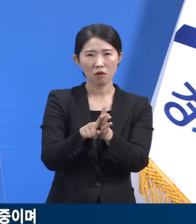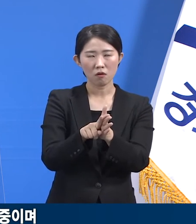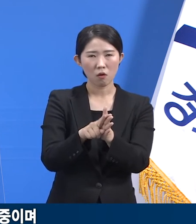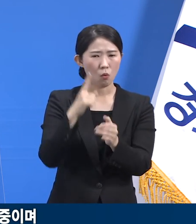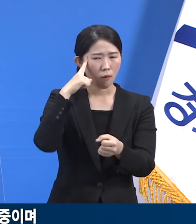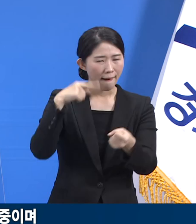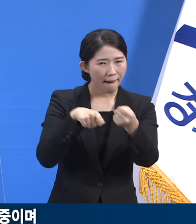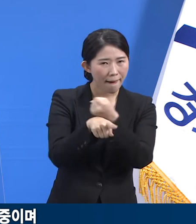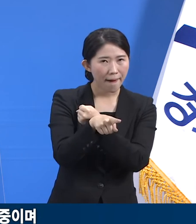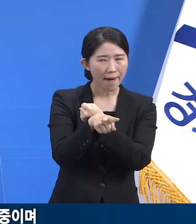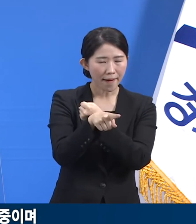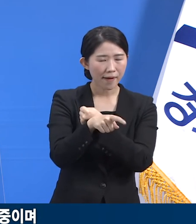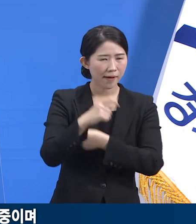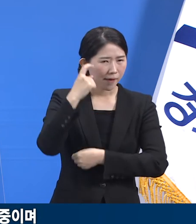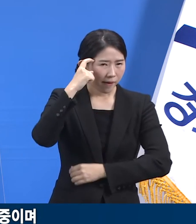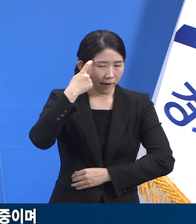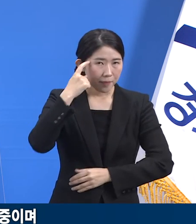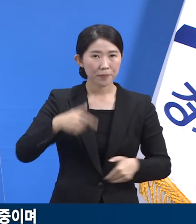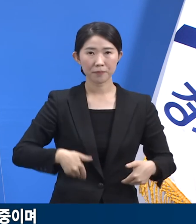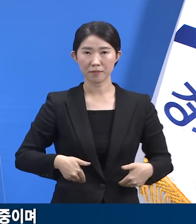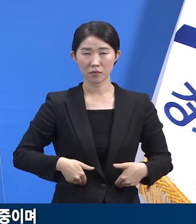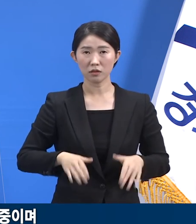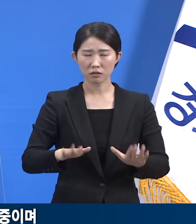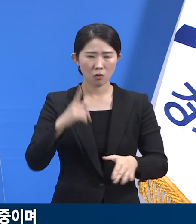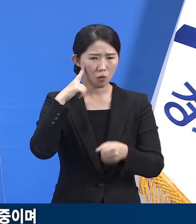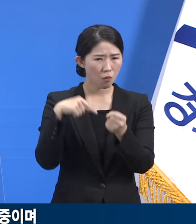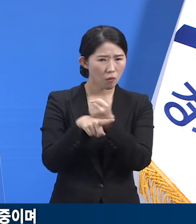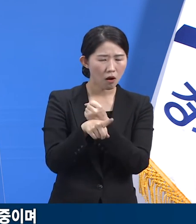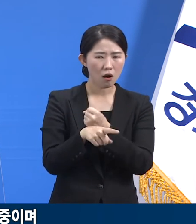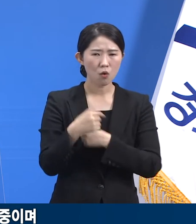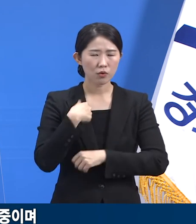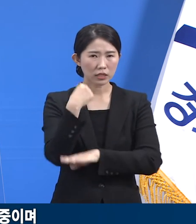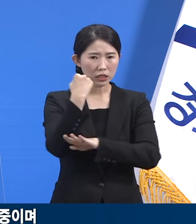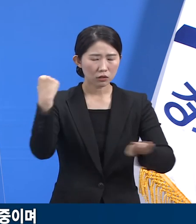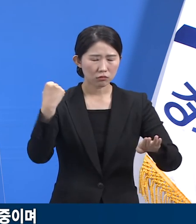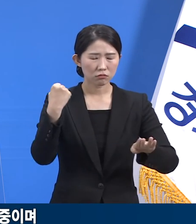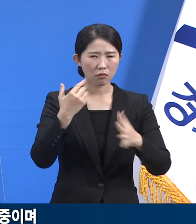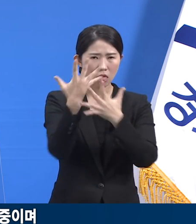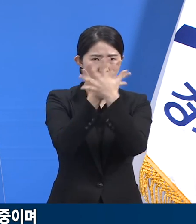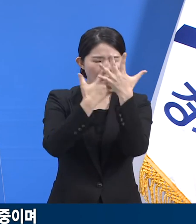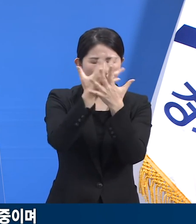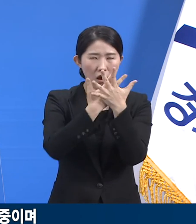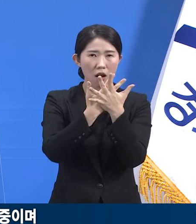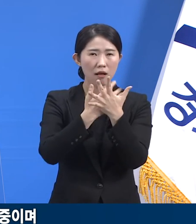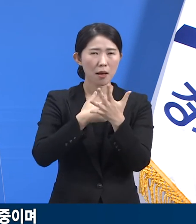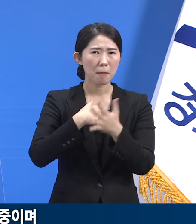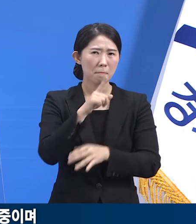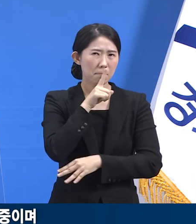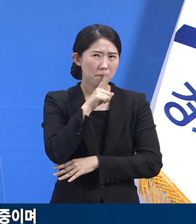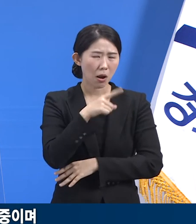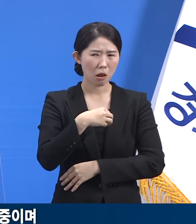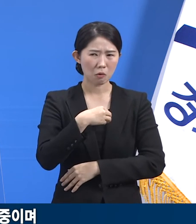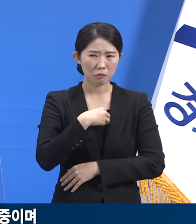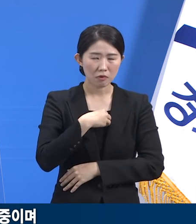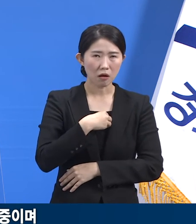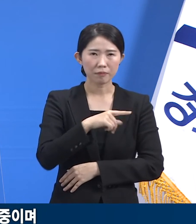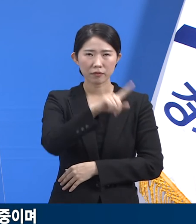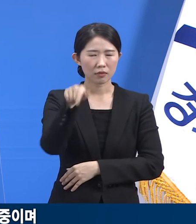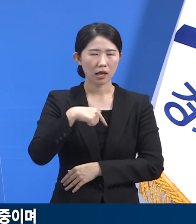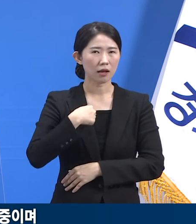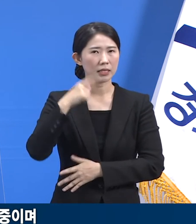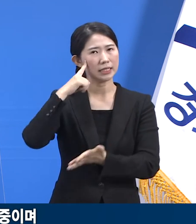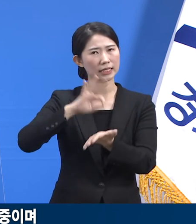과학적 판단을 흐리는 모든 일들을 우리 사회가 멀리해야 합니다. 현재 한국의 예방접종 사업에 쓰이는